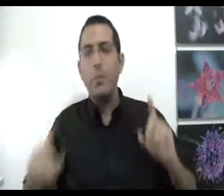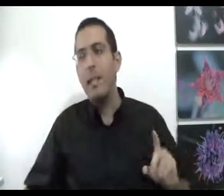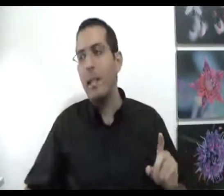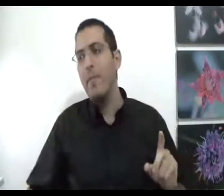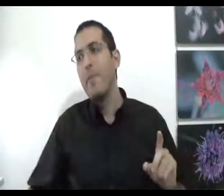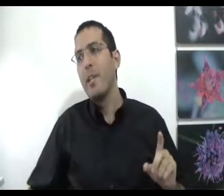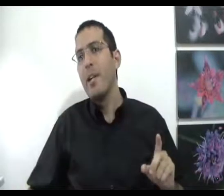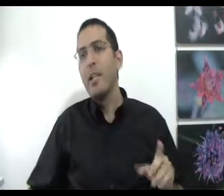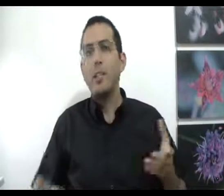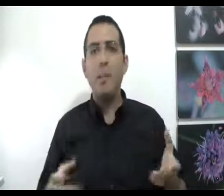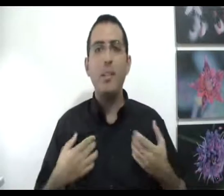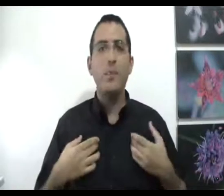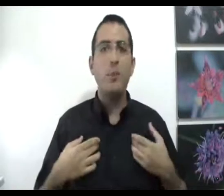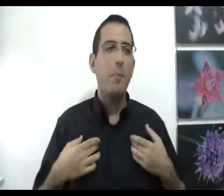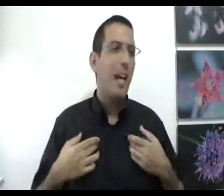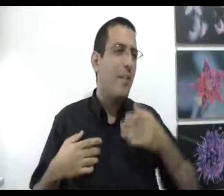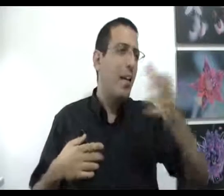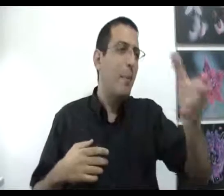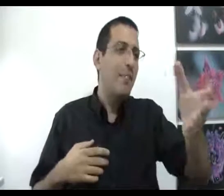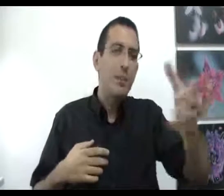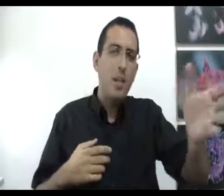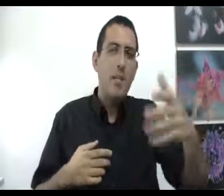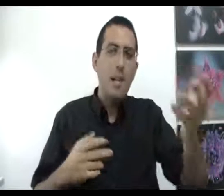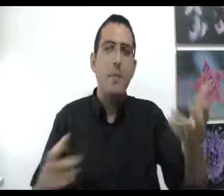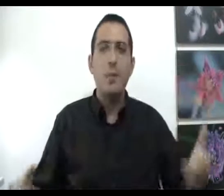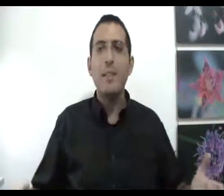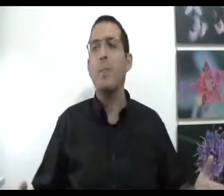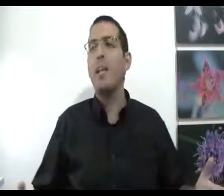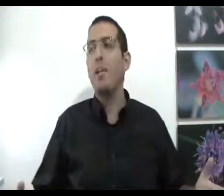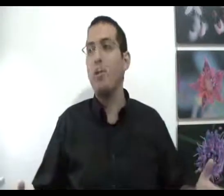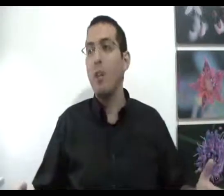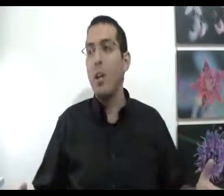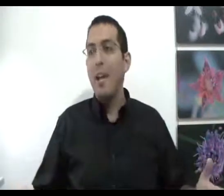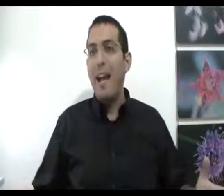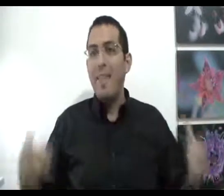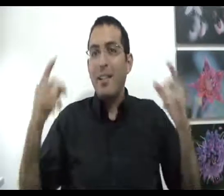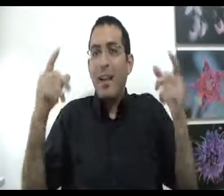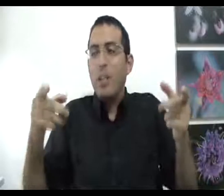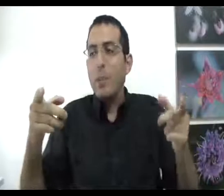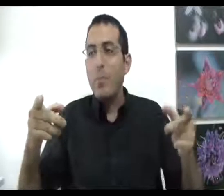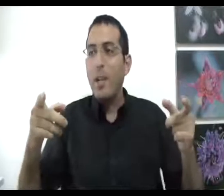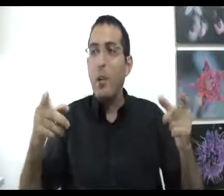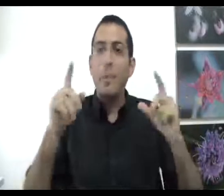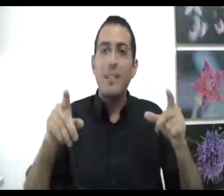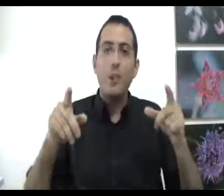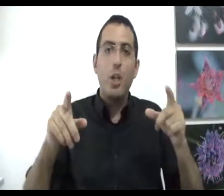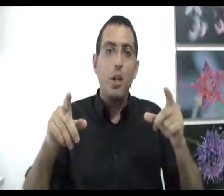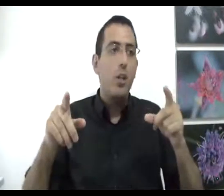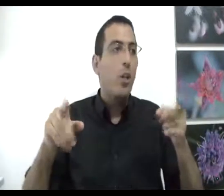בעיקר כי יש הרבה אנשים שאומרים כן, אבל אני במצב שלו אני θα אני מתמודד עם זה בקלות אבל אתה יכול להתמודד בקלות במצב שלו לא